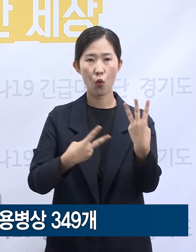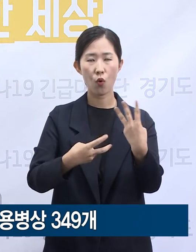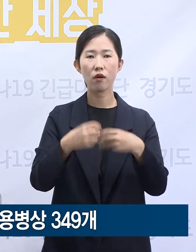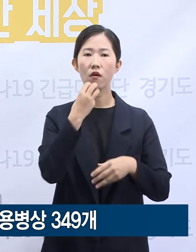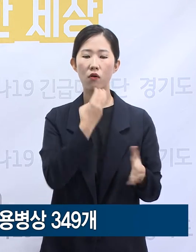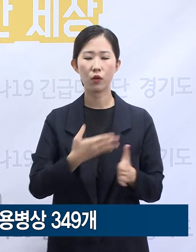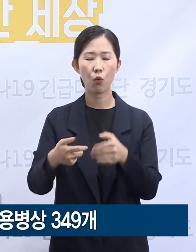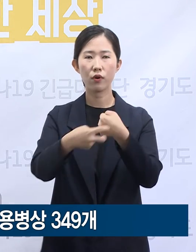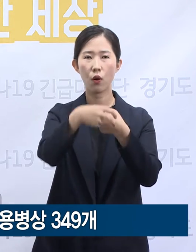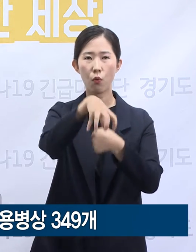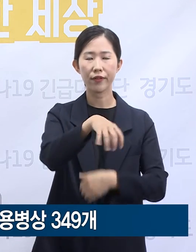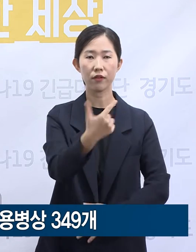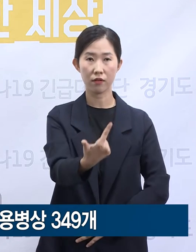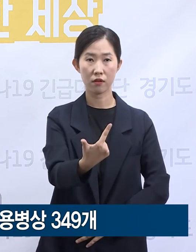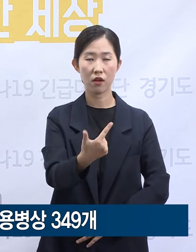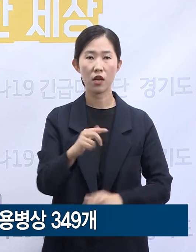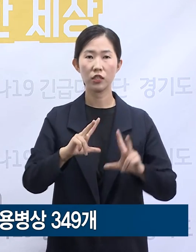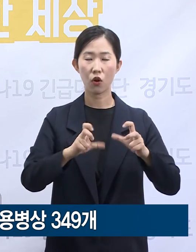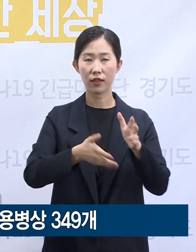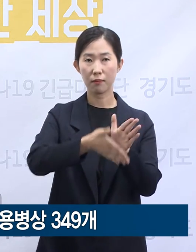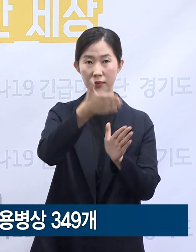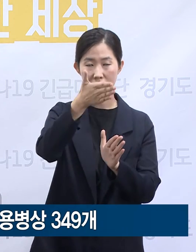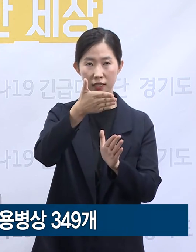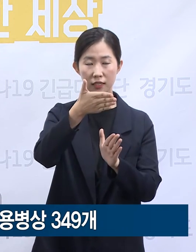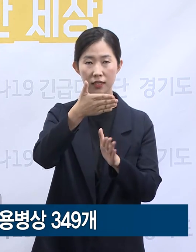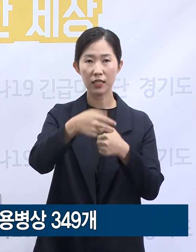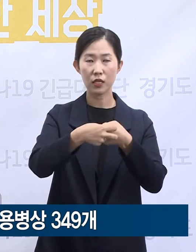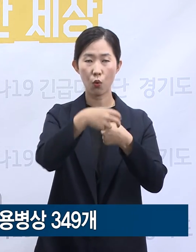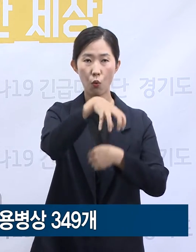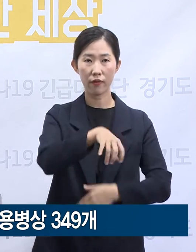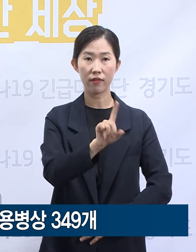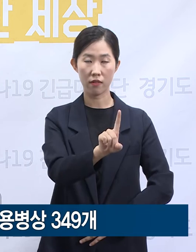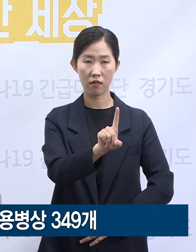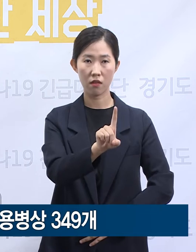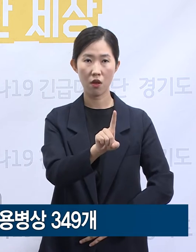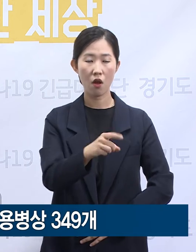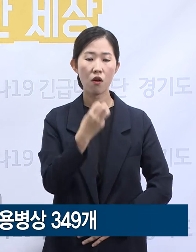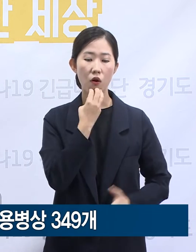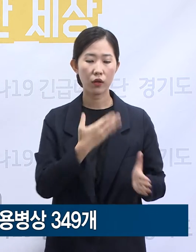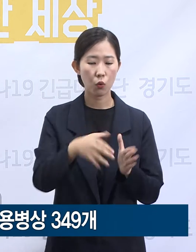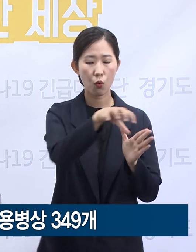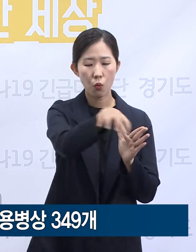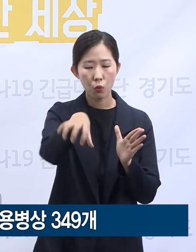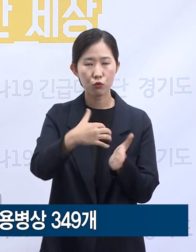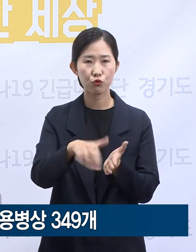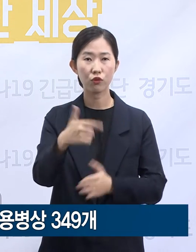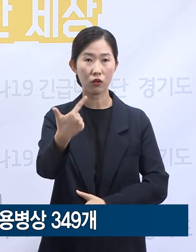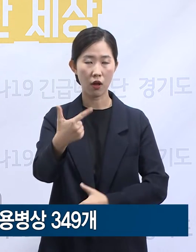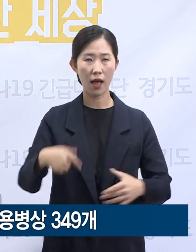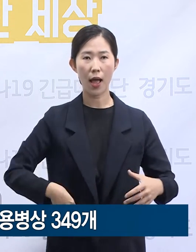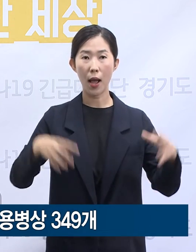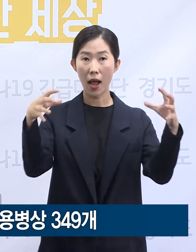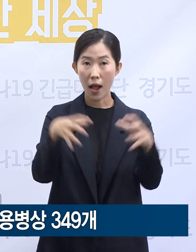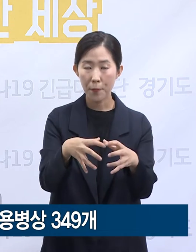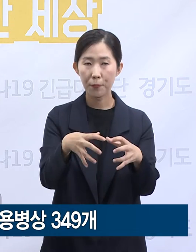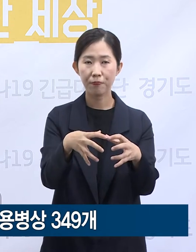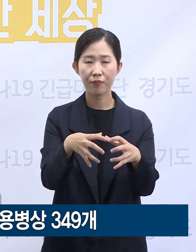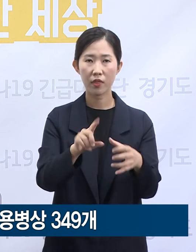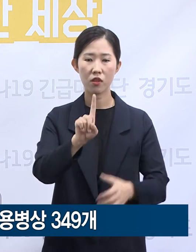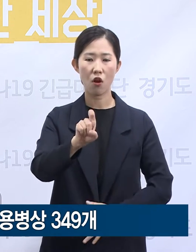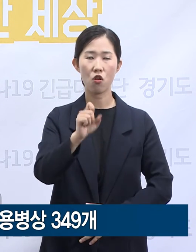6곳, 성남시의료원 1곳 및 도내 민간종합병원 6곳의 협력으로 총 16개 병원에